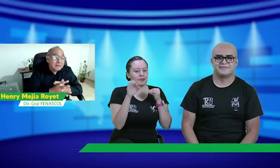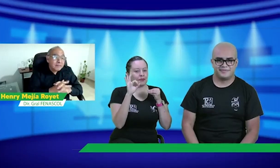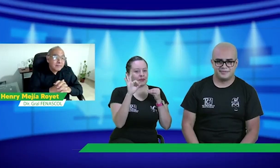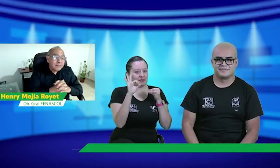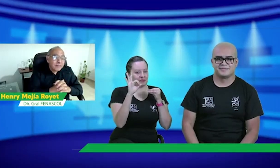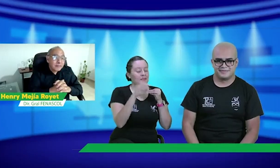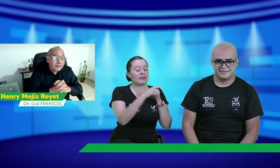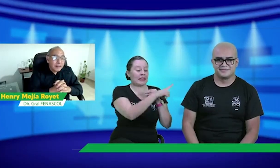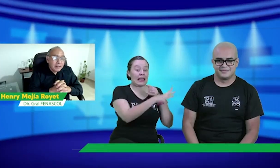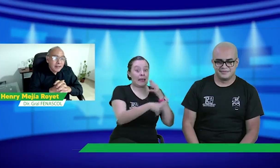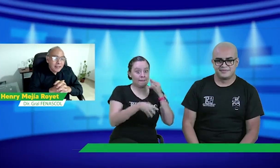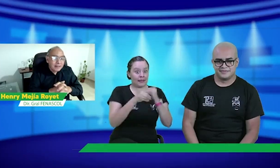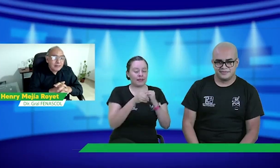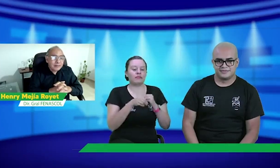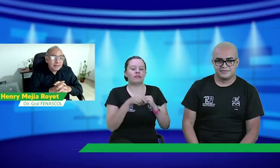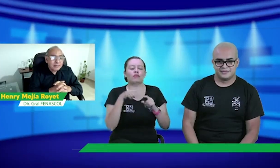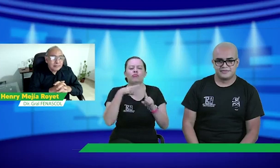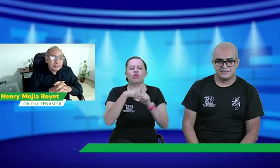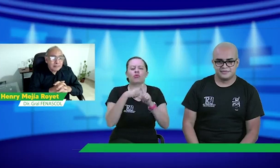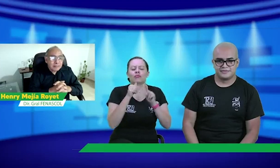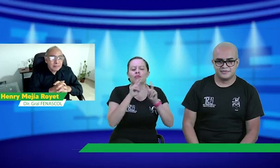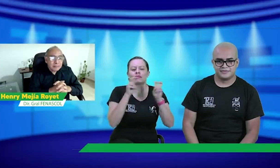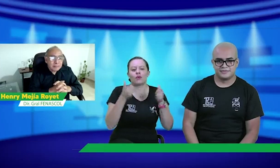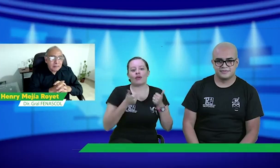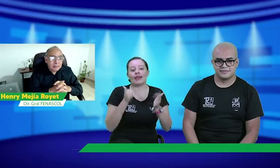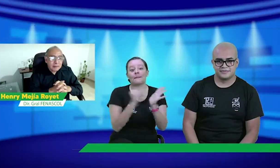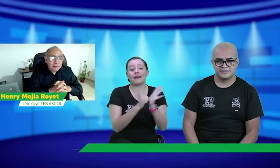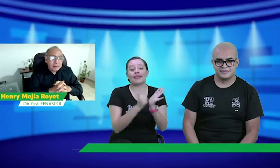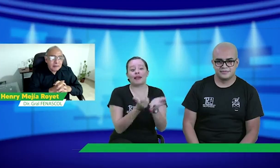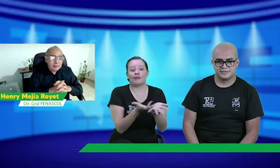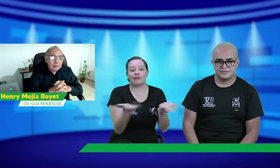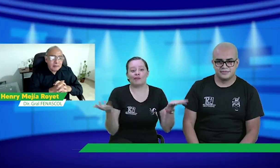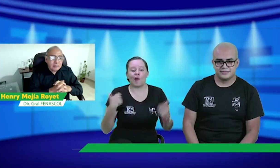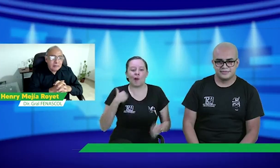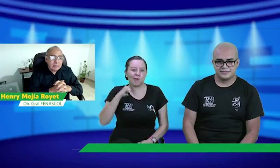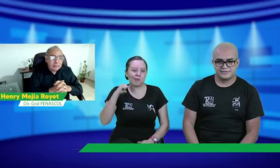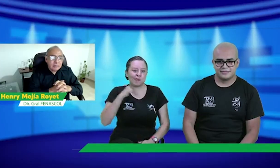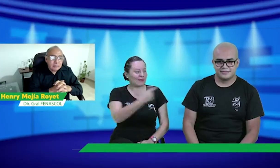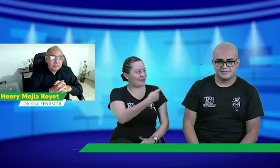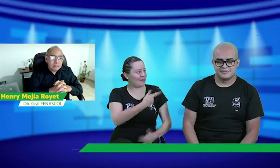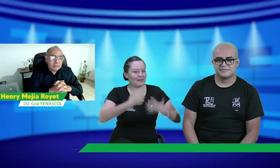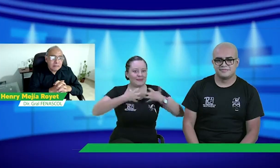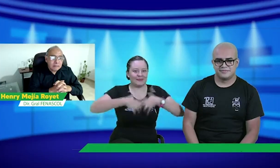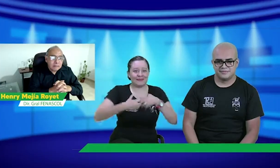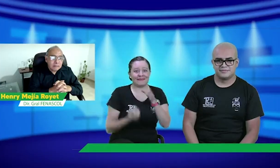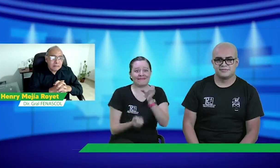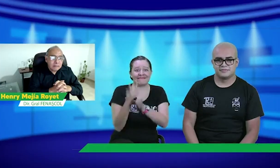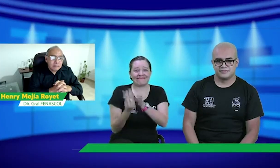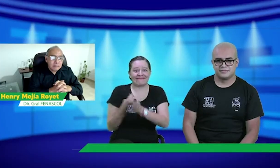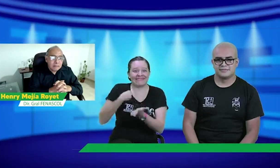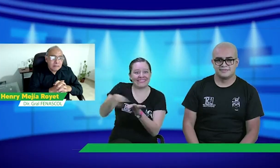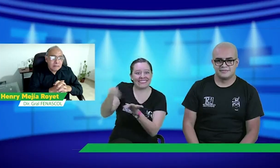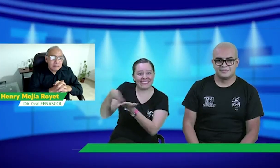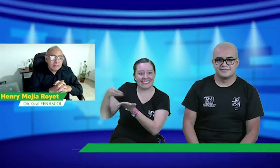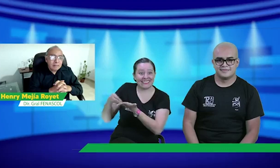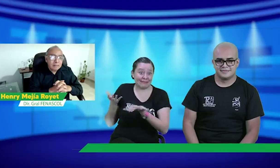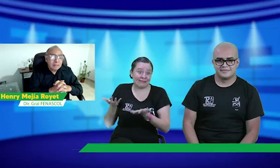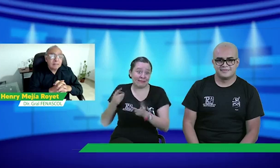negativas. Cuéntame más. Agregando lo que dice Luis, pues, un punto positivo, pues, son los materiales. Nosotros en nuestra empresa tenemos productos